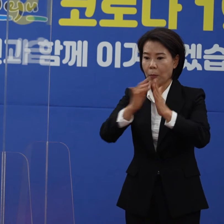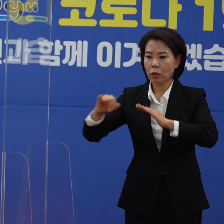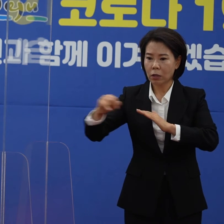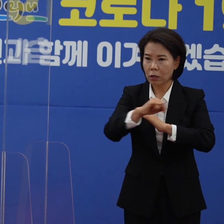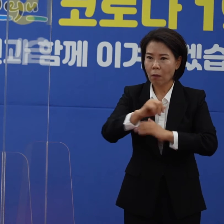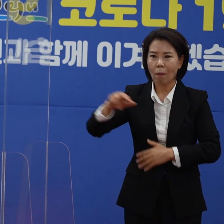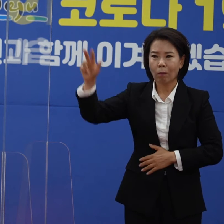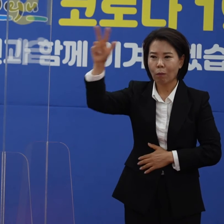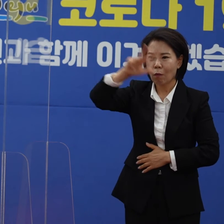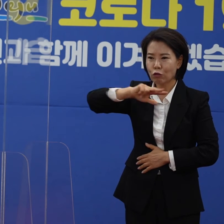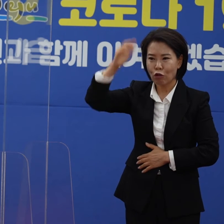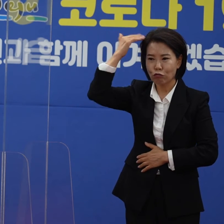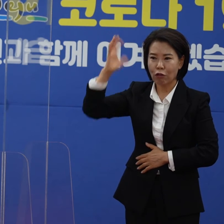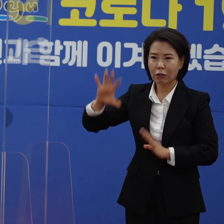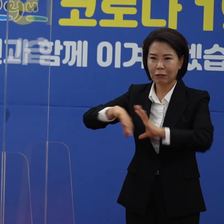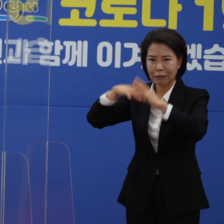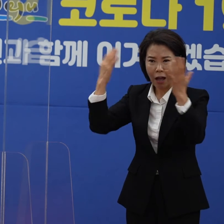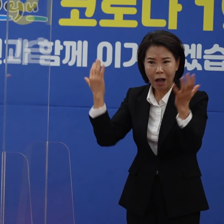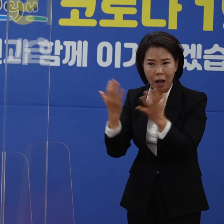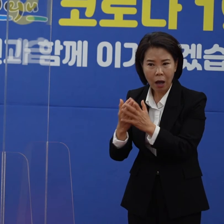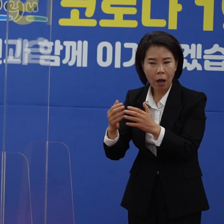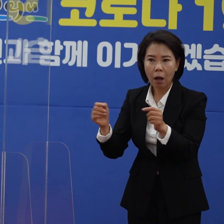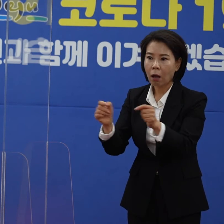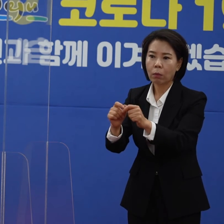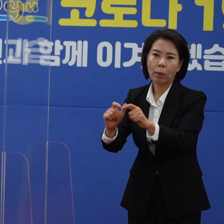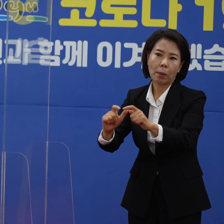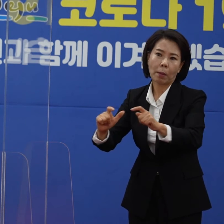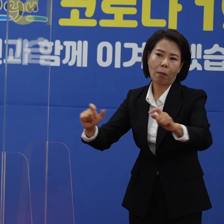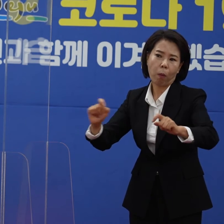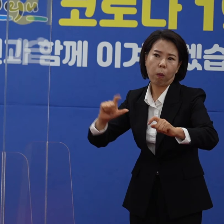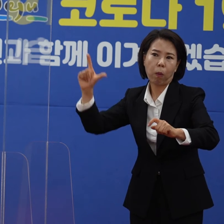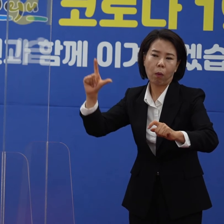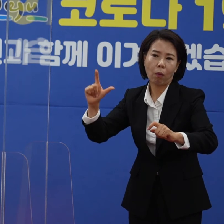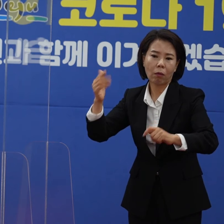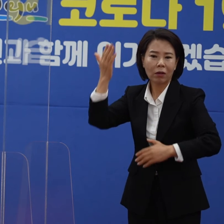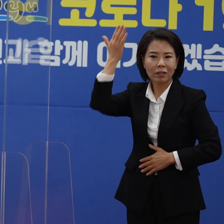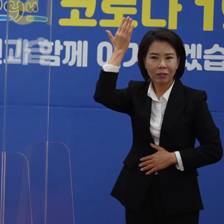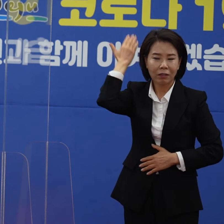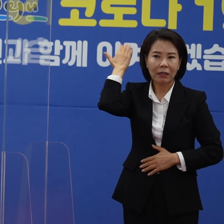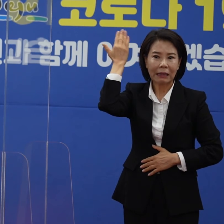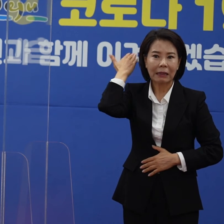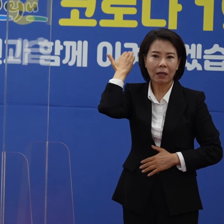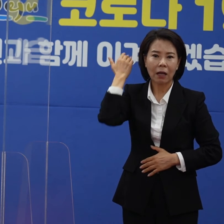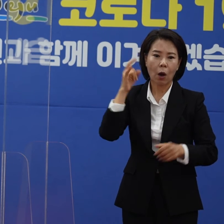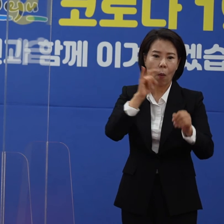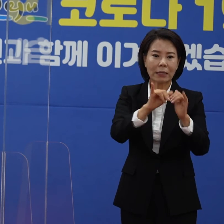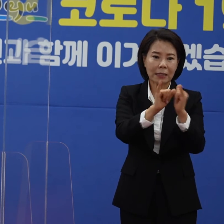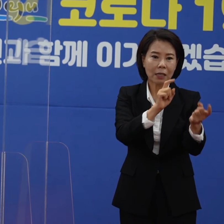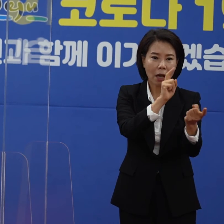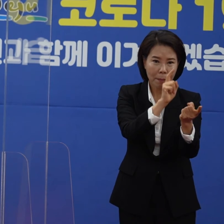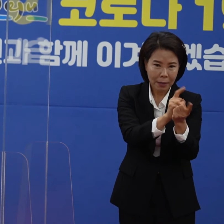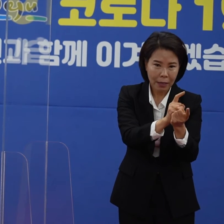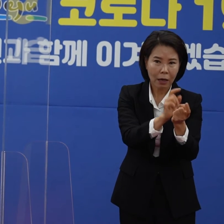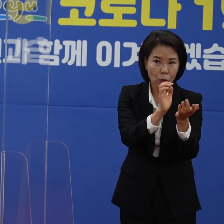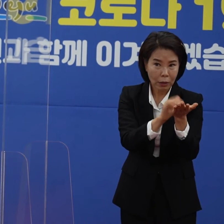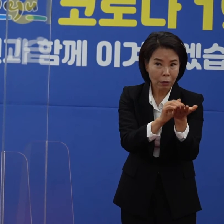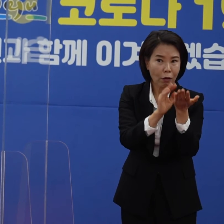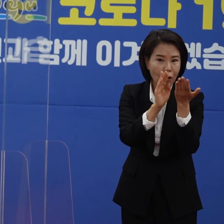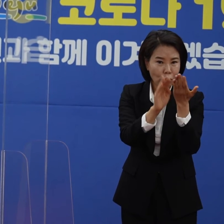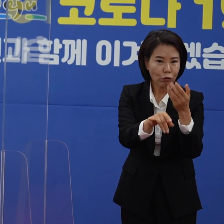지금 확산세가 꺾이지 않습니다. 지금 예전에 저희가 확진자랑 접촉을 하고 나면